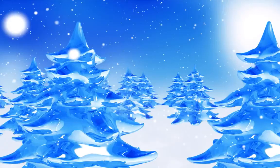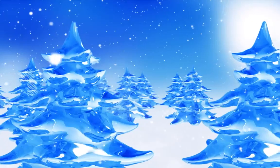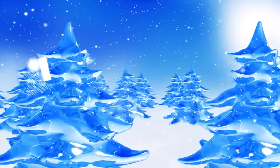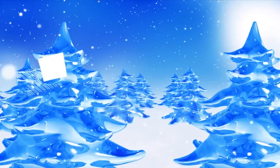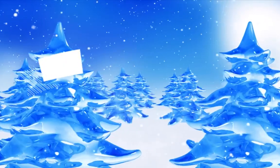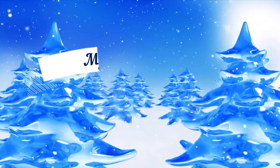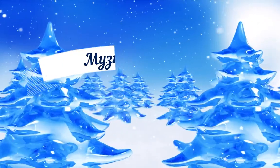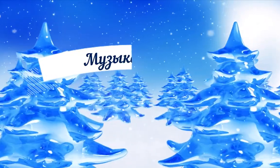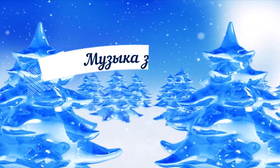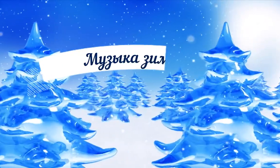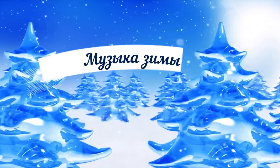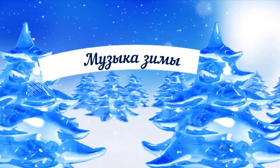Музыка